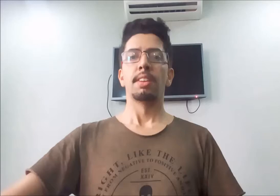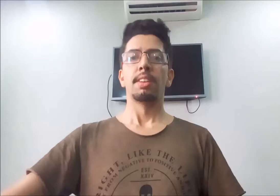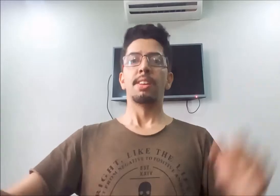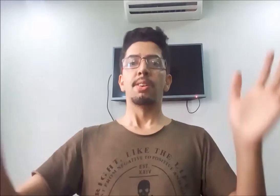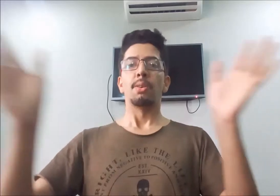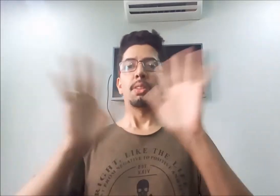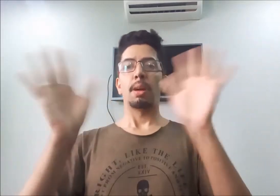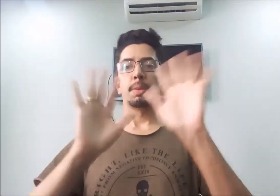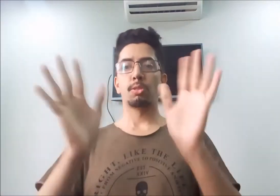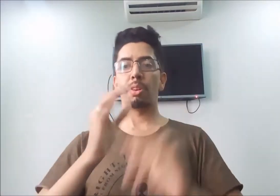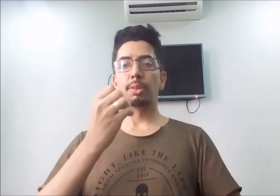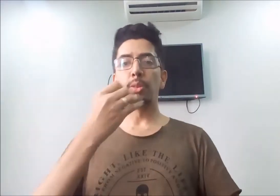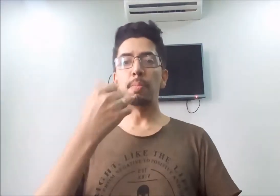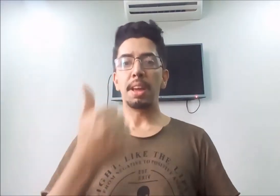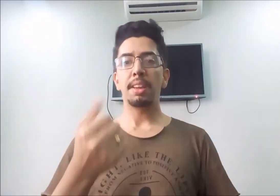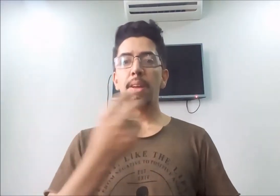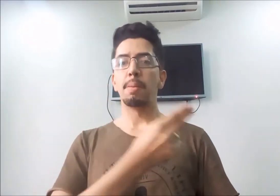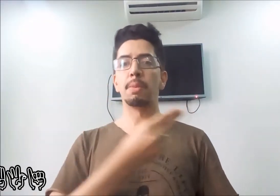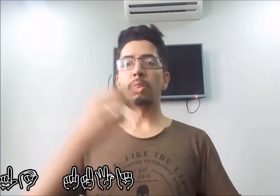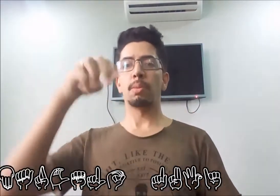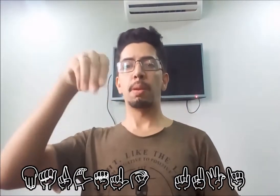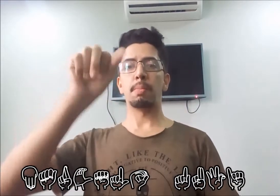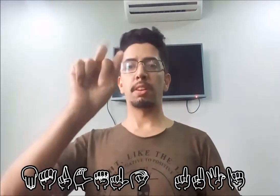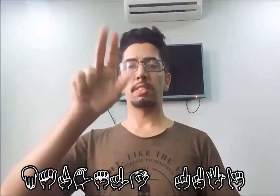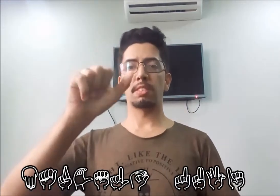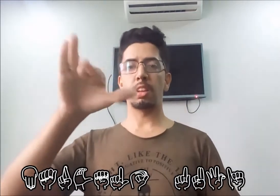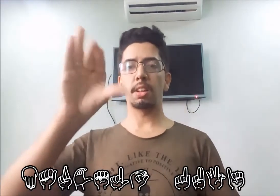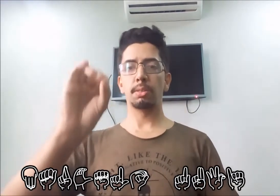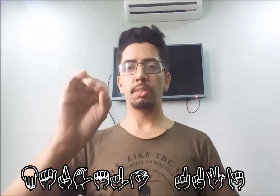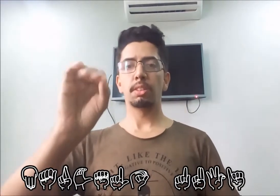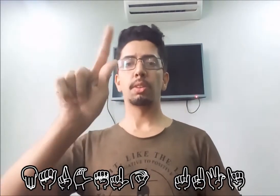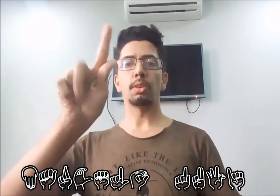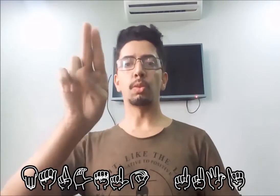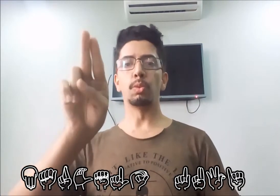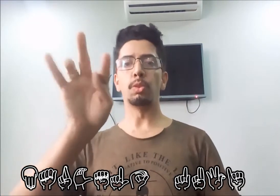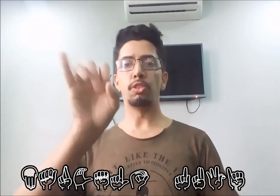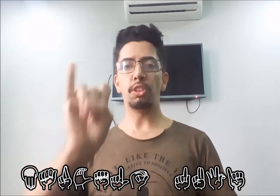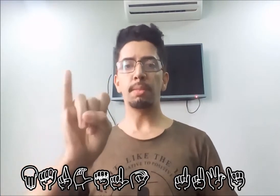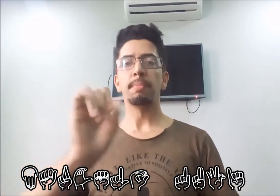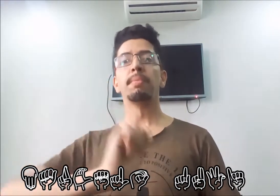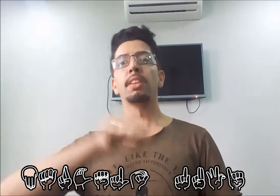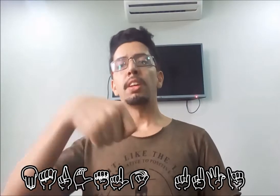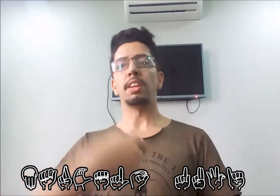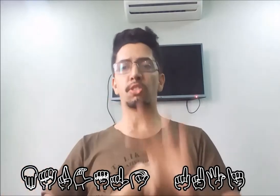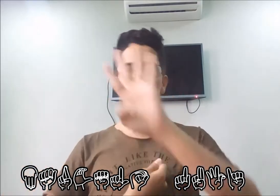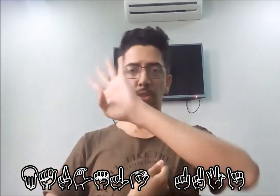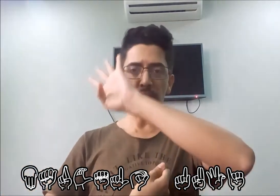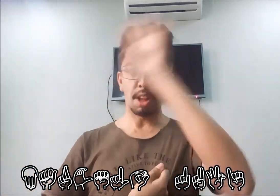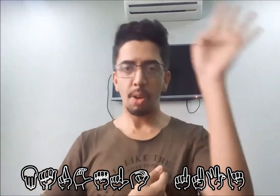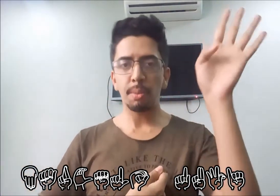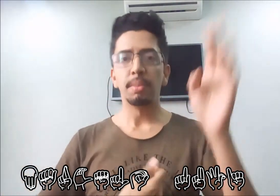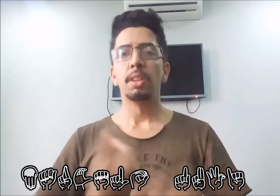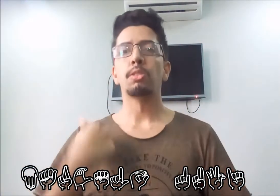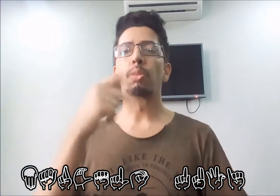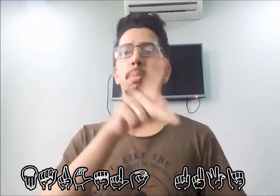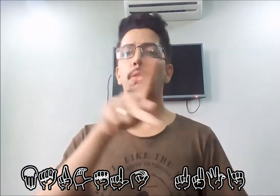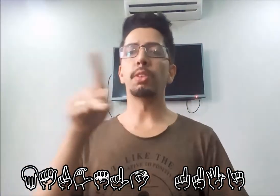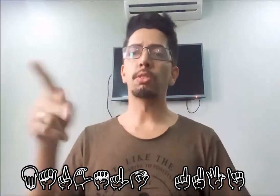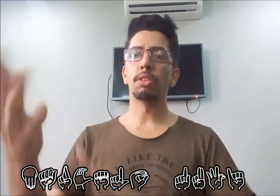Olá pessoal, tudo bem? Meu nome é Marcelo Guti, este é meu sinal, sou professor